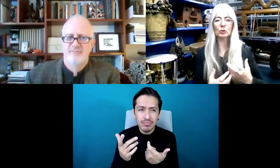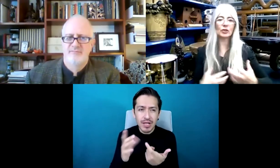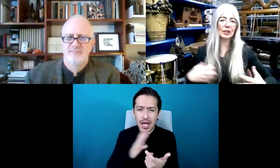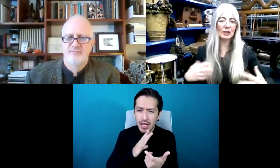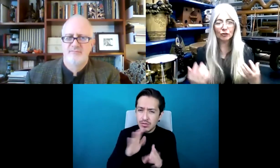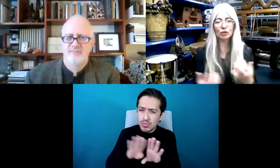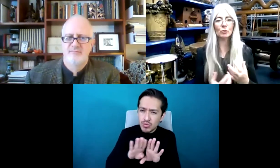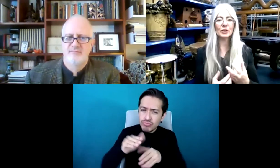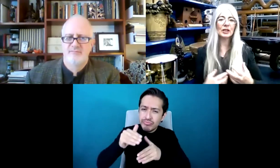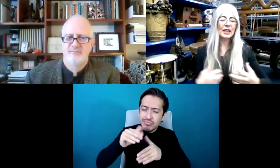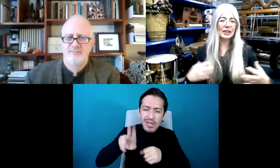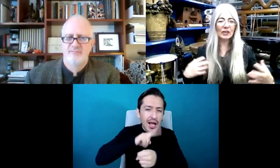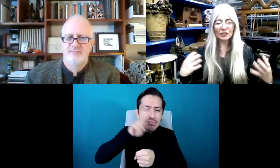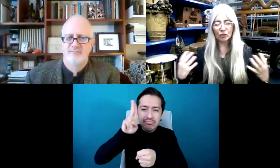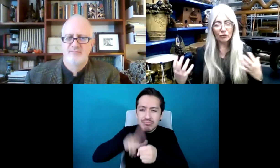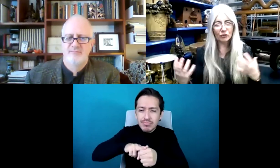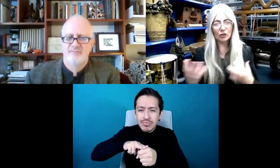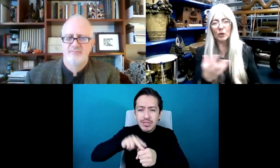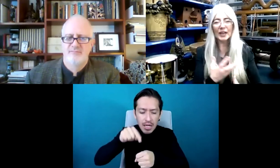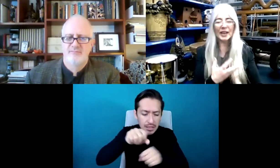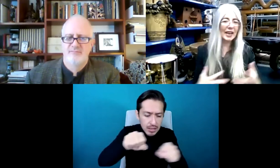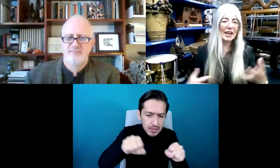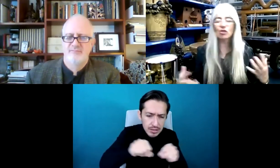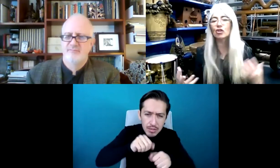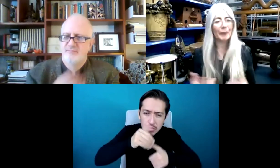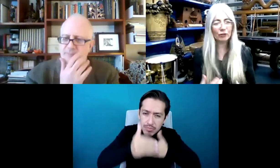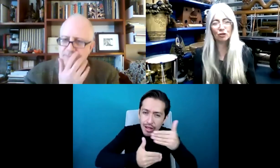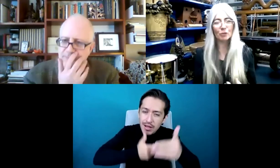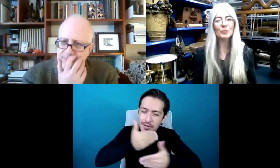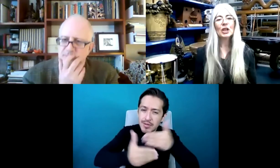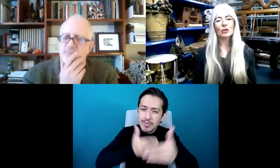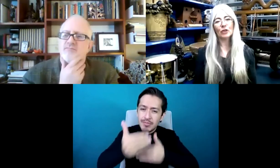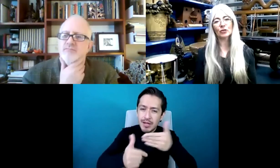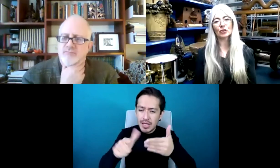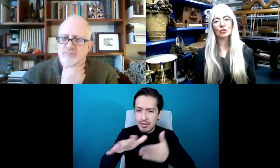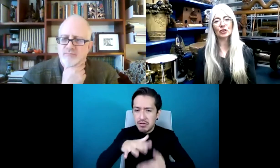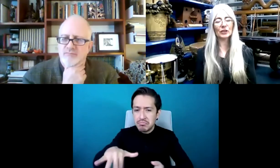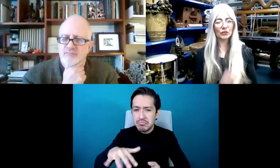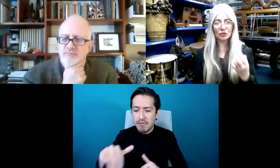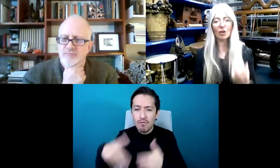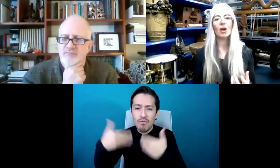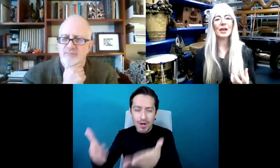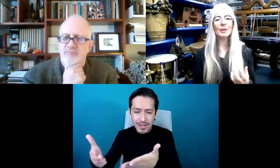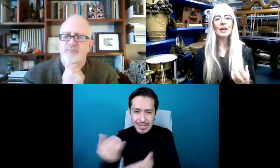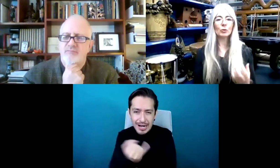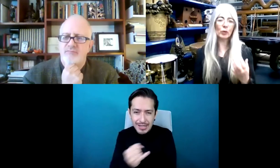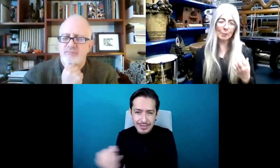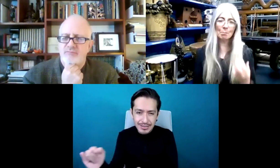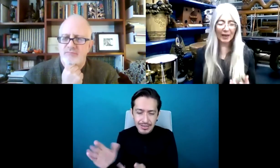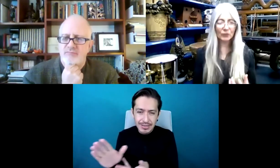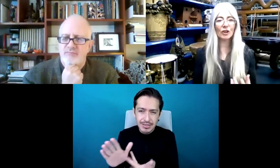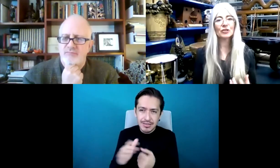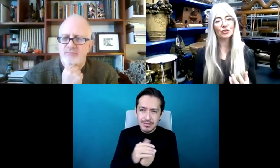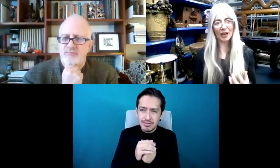evolución natural en el salón de clases, en el patio de la escuela, en el espectro de